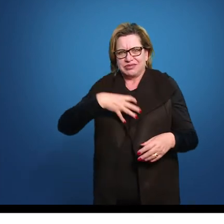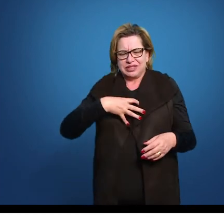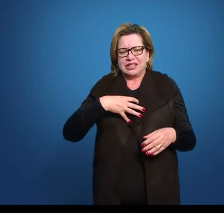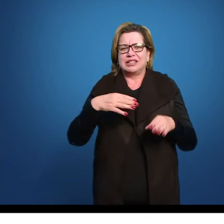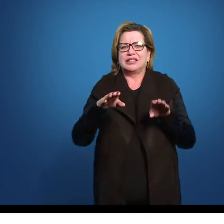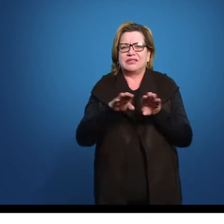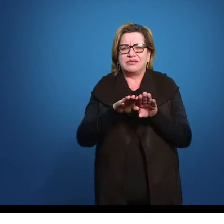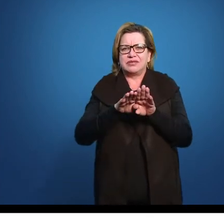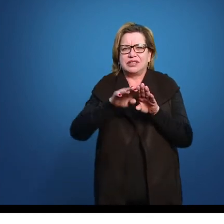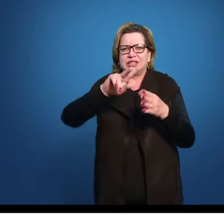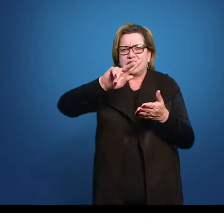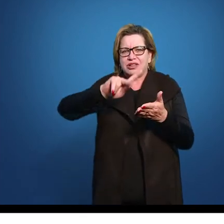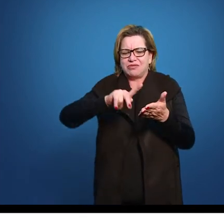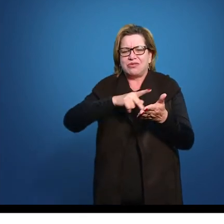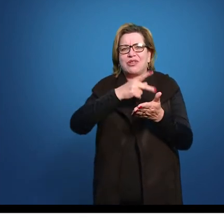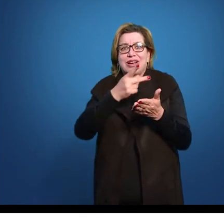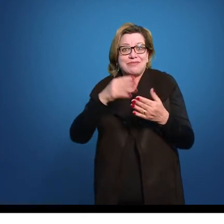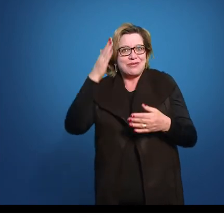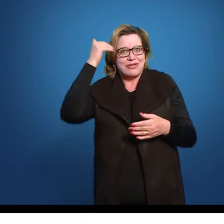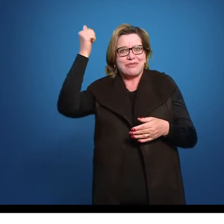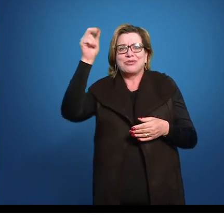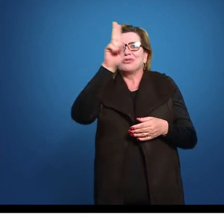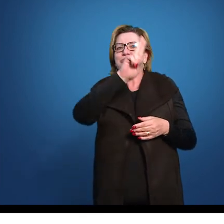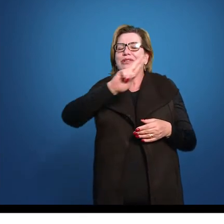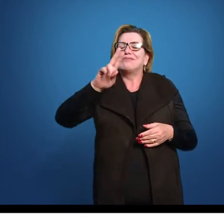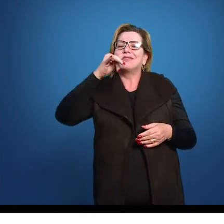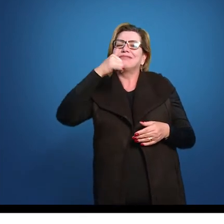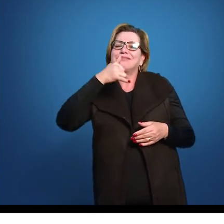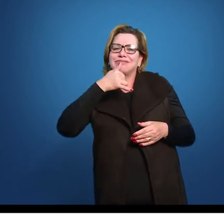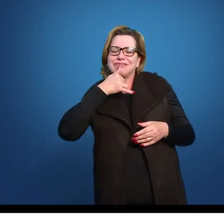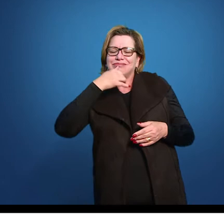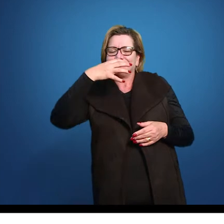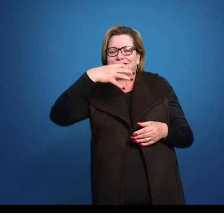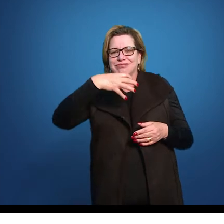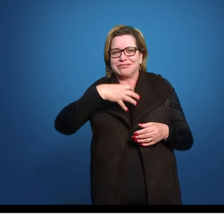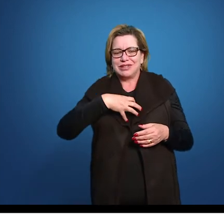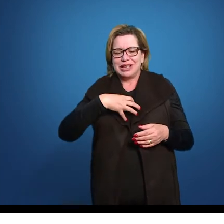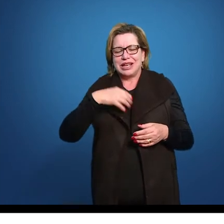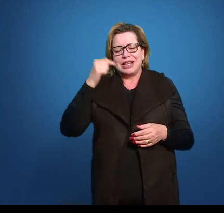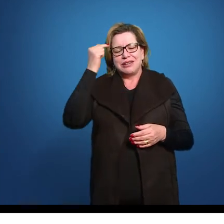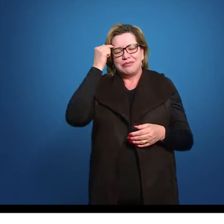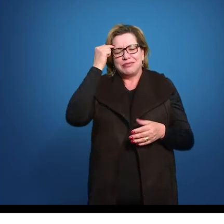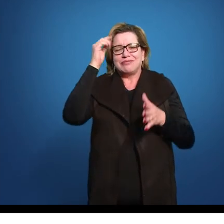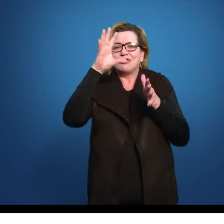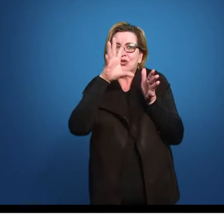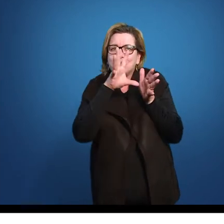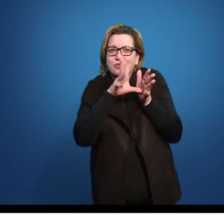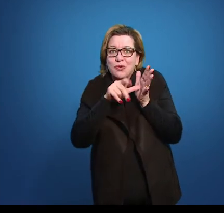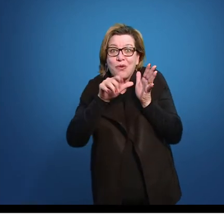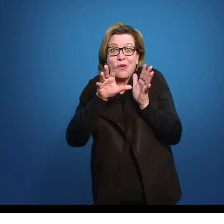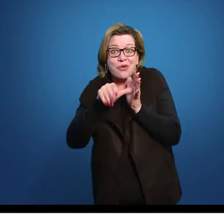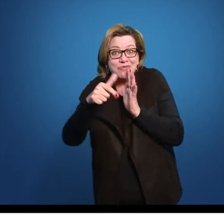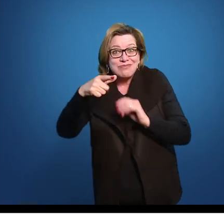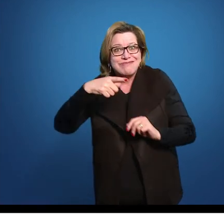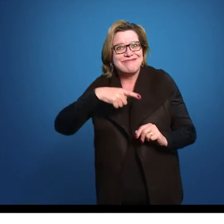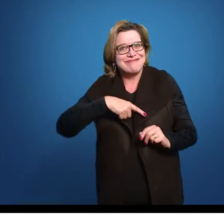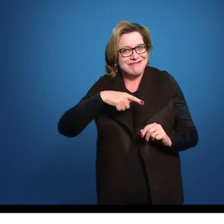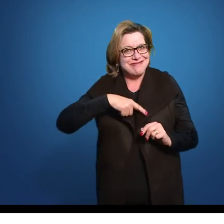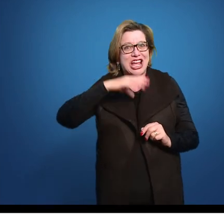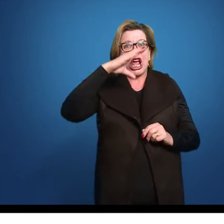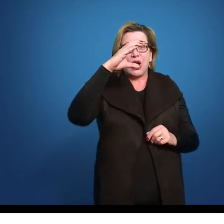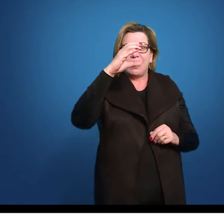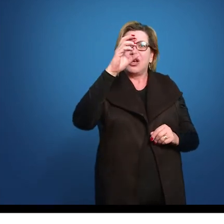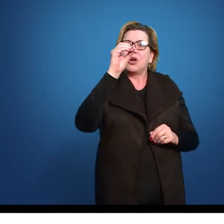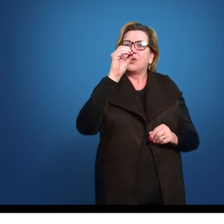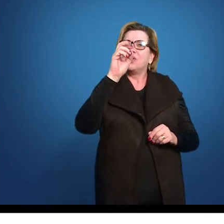famosos dele Se chama Triste Bahia Em ele vai pensar Nessa questão da corrupção Que já existia aqui Nessa